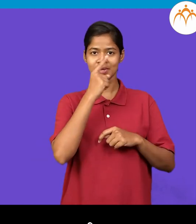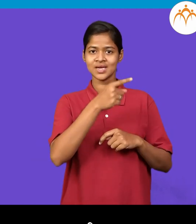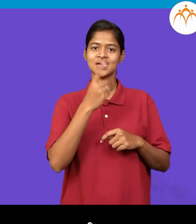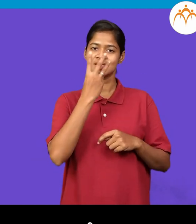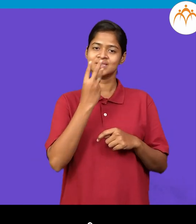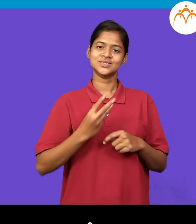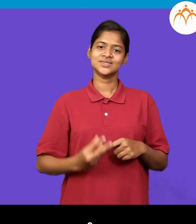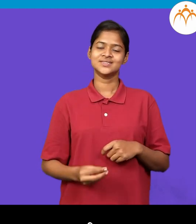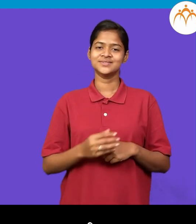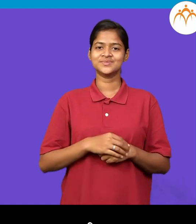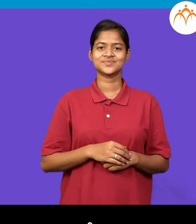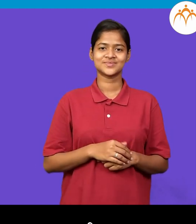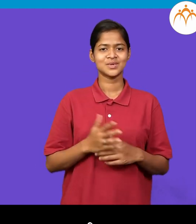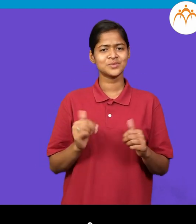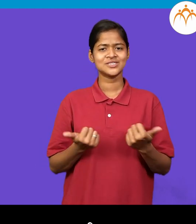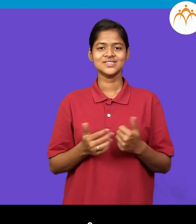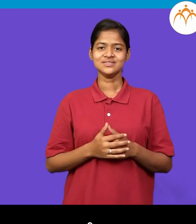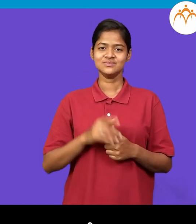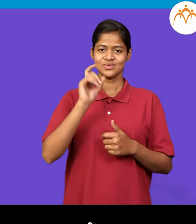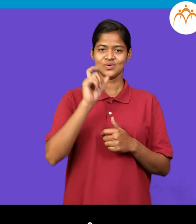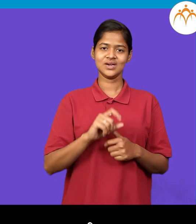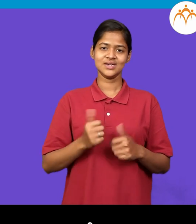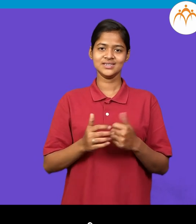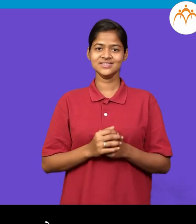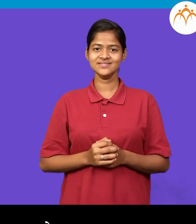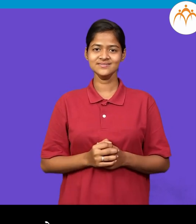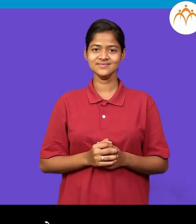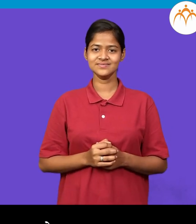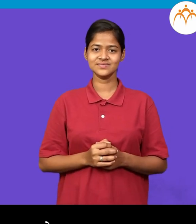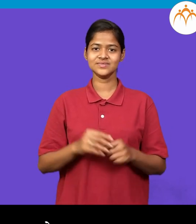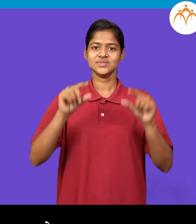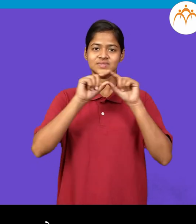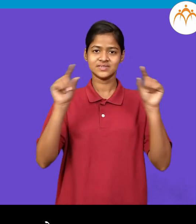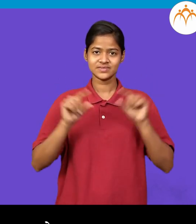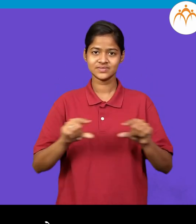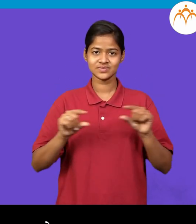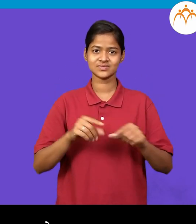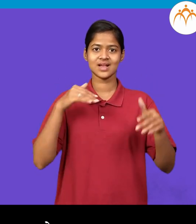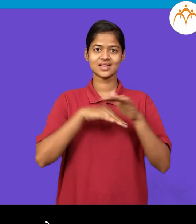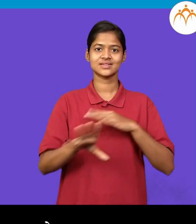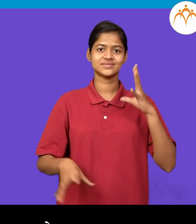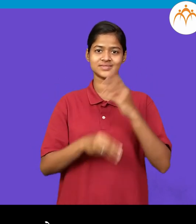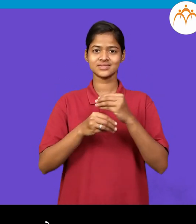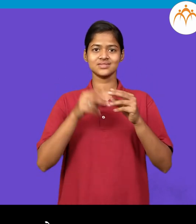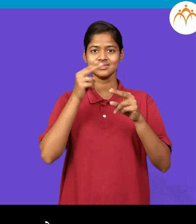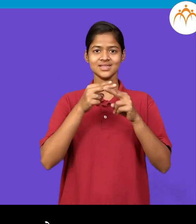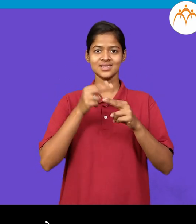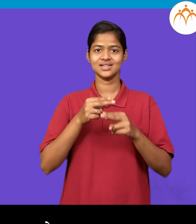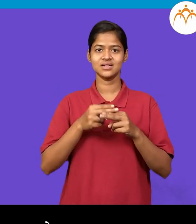ती ही सर्वनाम वापरे लाहवित। आता, वाक्यान मधे सर्वनाम वापरून, तीच